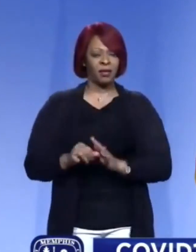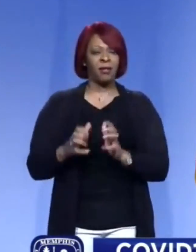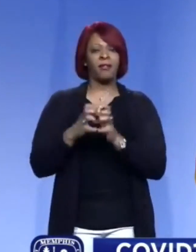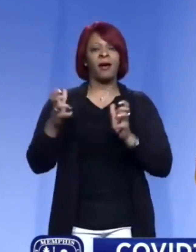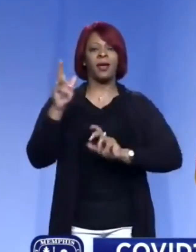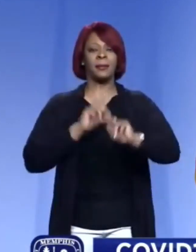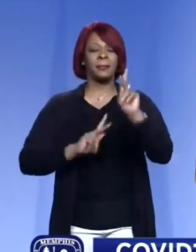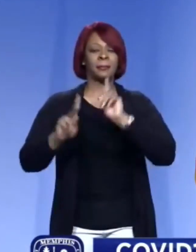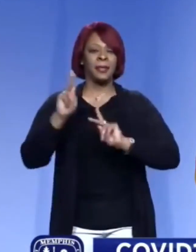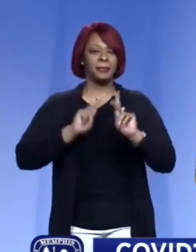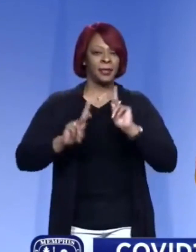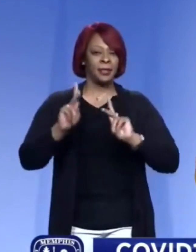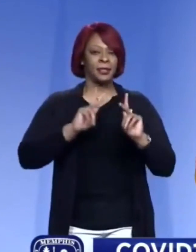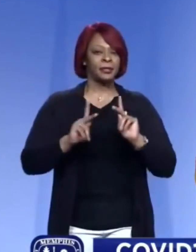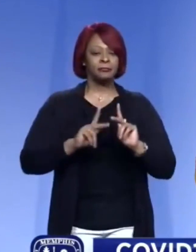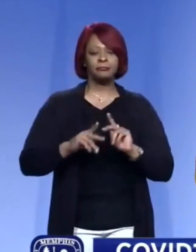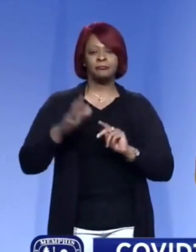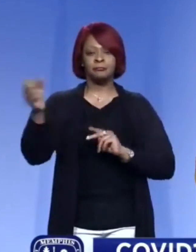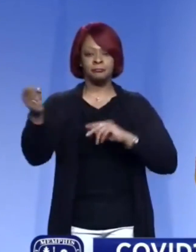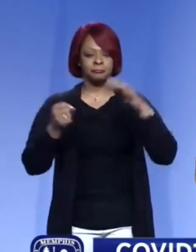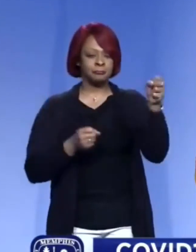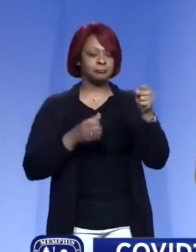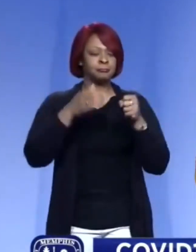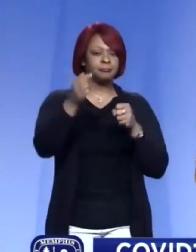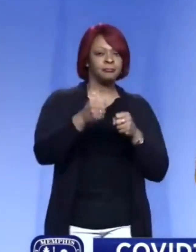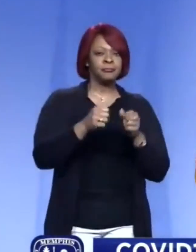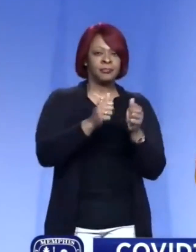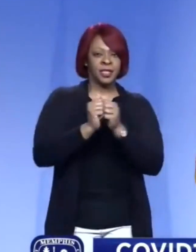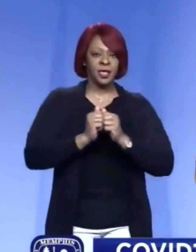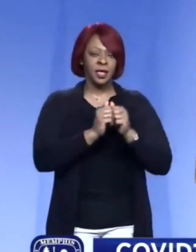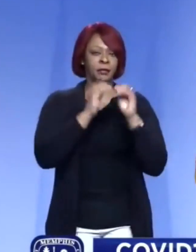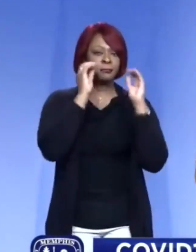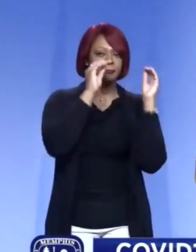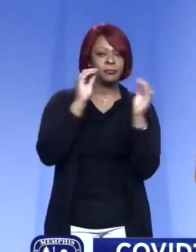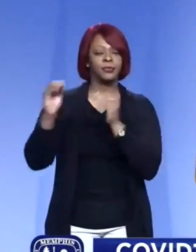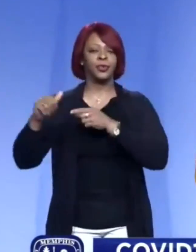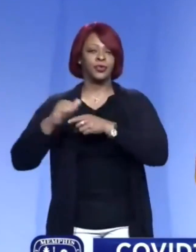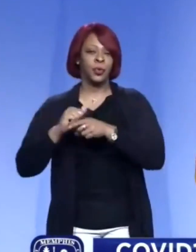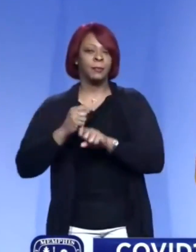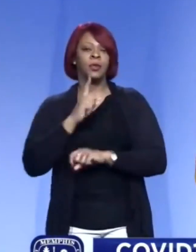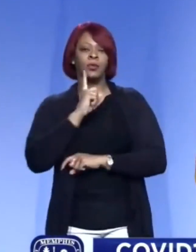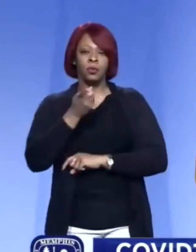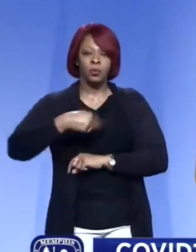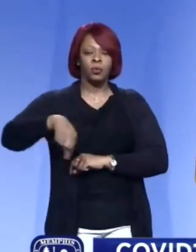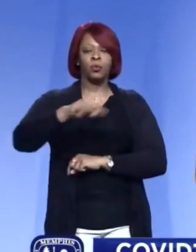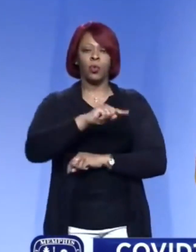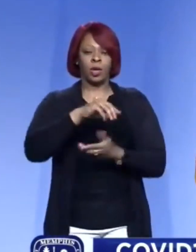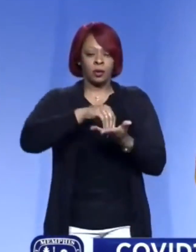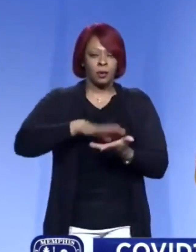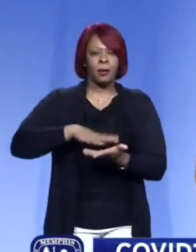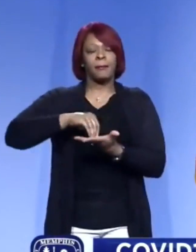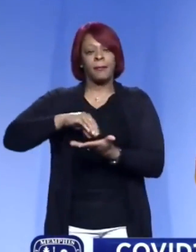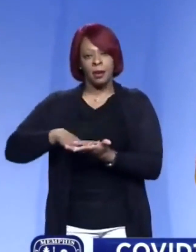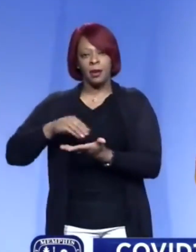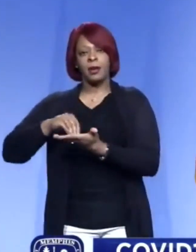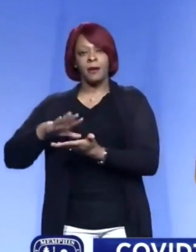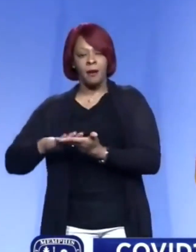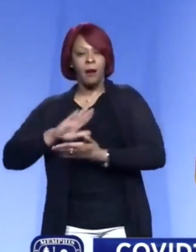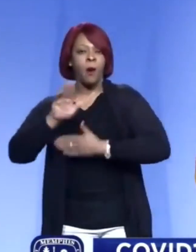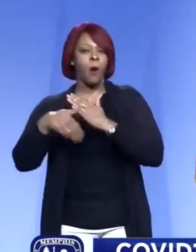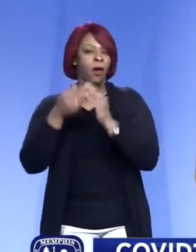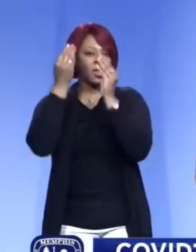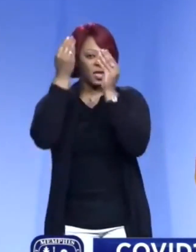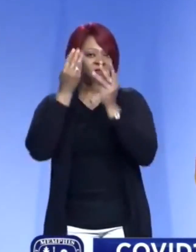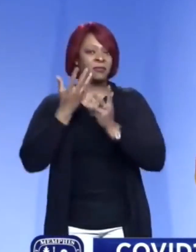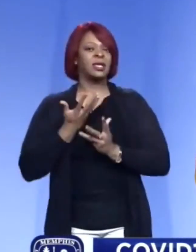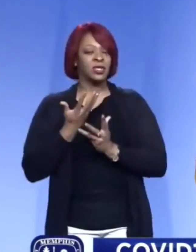yo estoy encargada de asistir al director McGowan y tomar la responsabilidad del proceso si él no está. Así que identificamos a